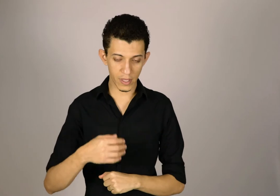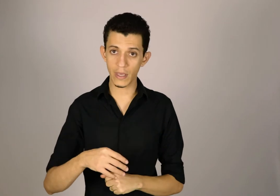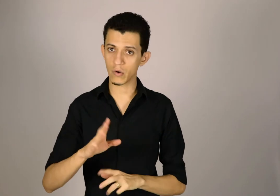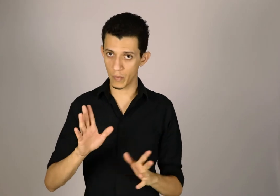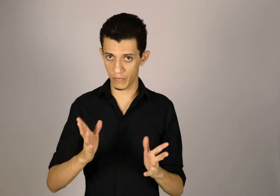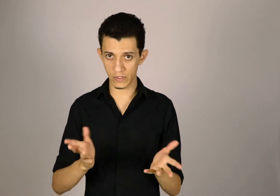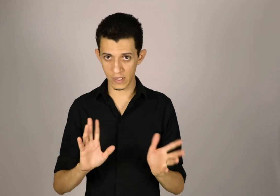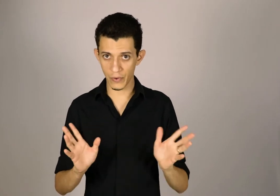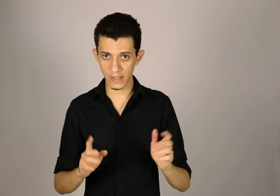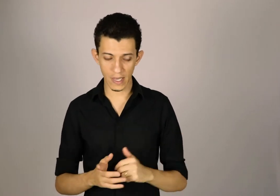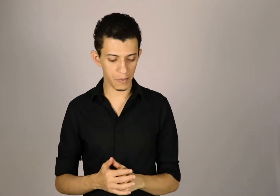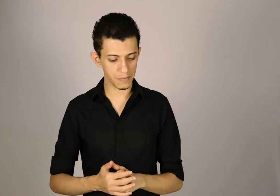como eu vou dizer, por exemplo,